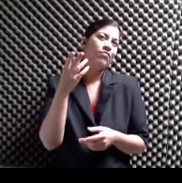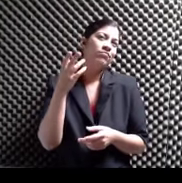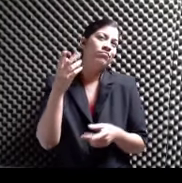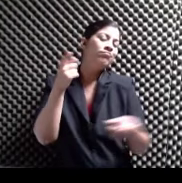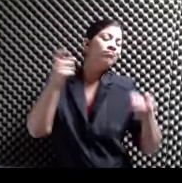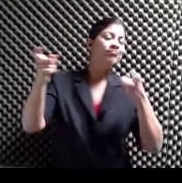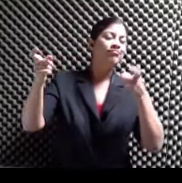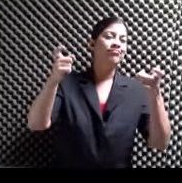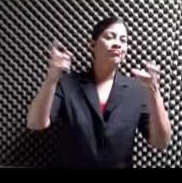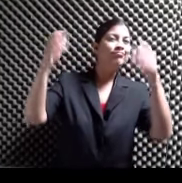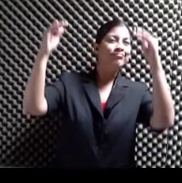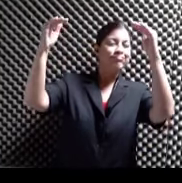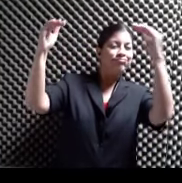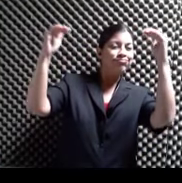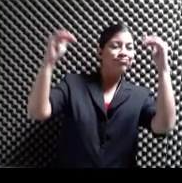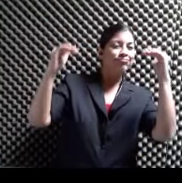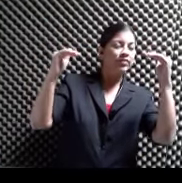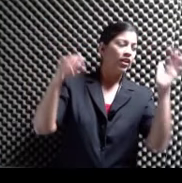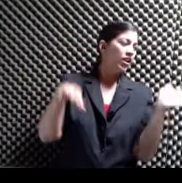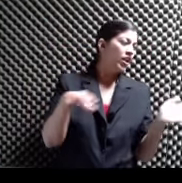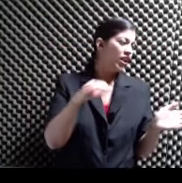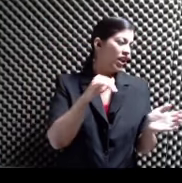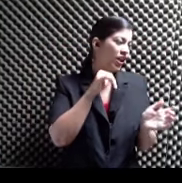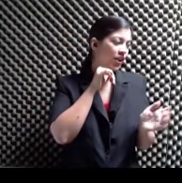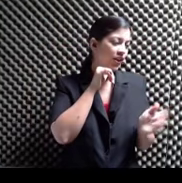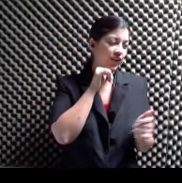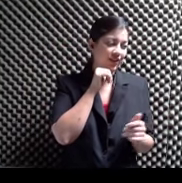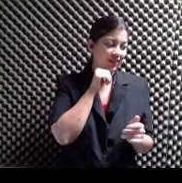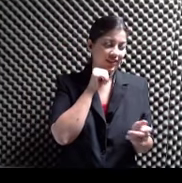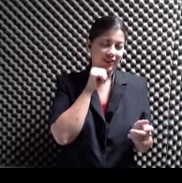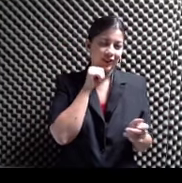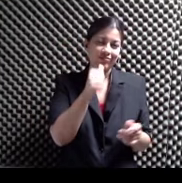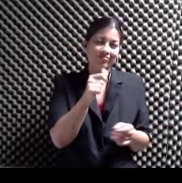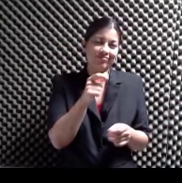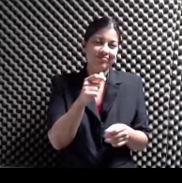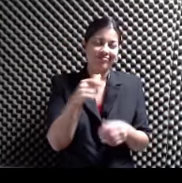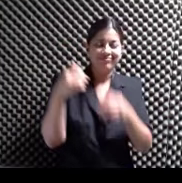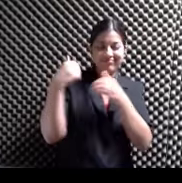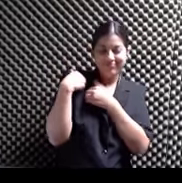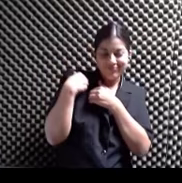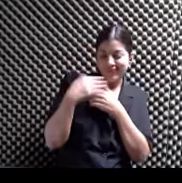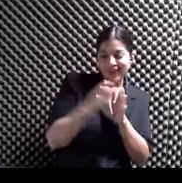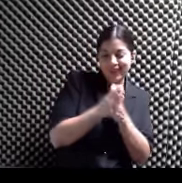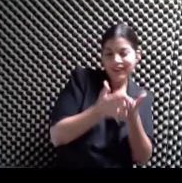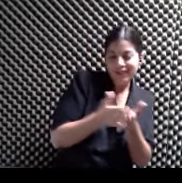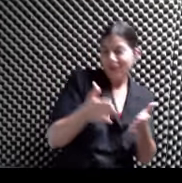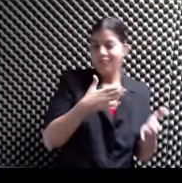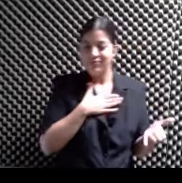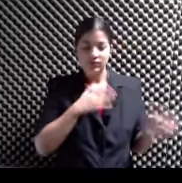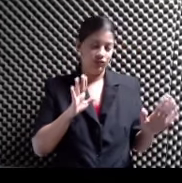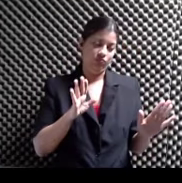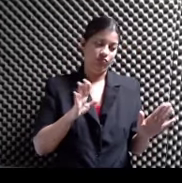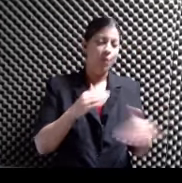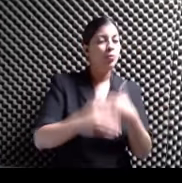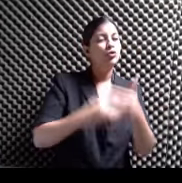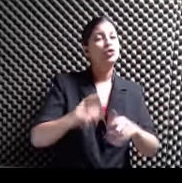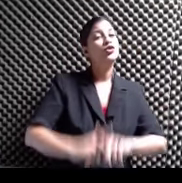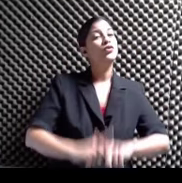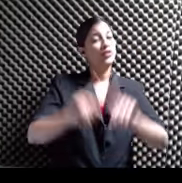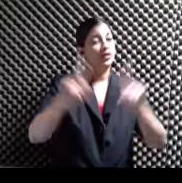no le toca a uno No, no le toca a uno Y tampoco le toca al libro Realmente Son procesos bien diferentes El tener un libro de editorial Y el hacer un libro a mano